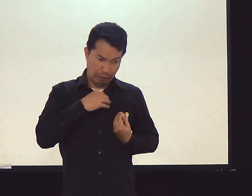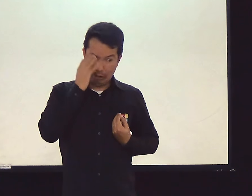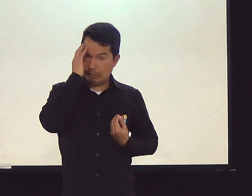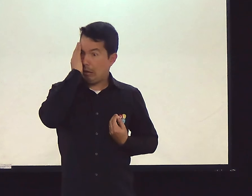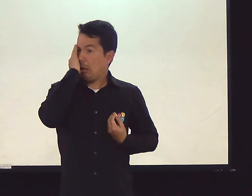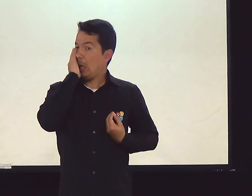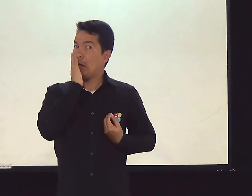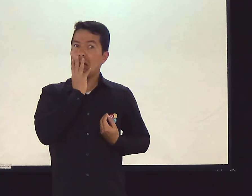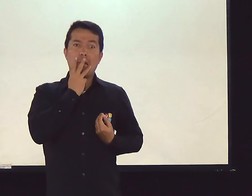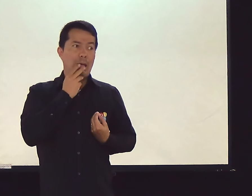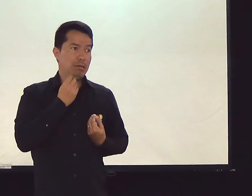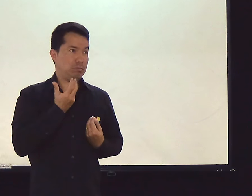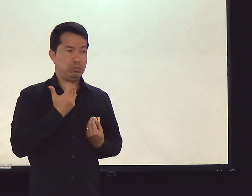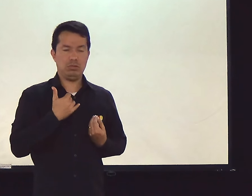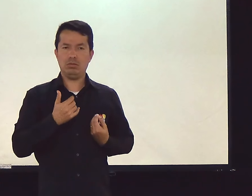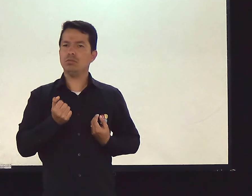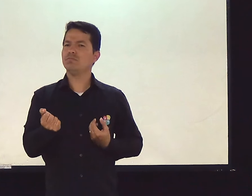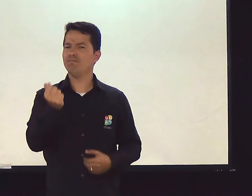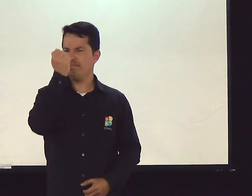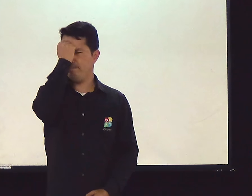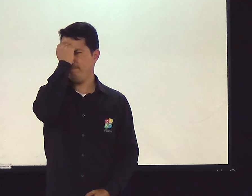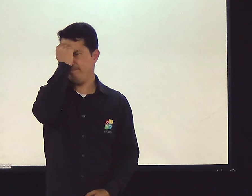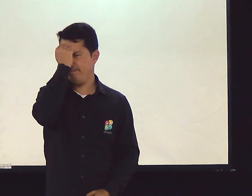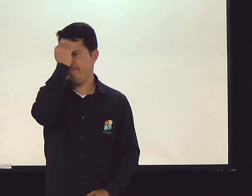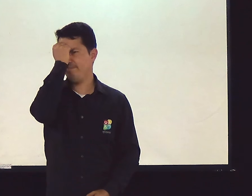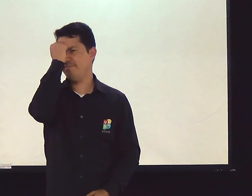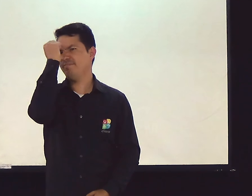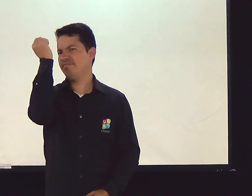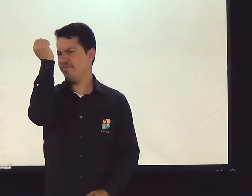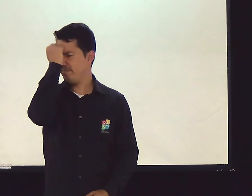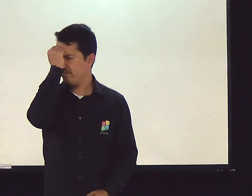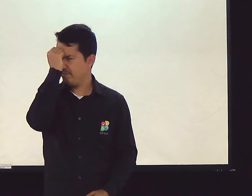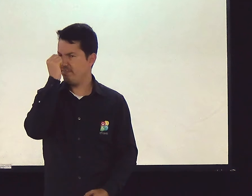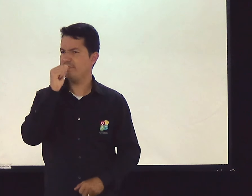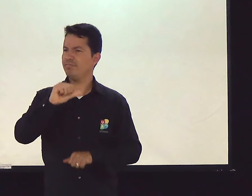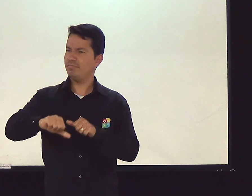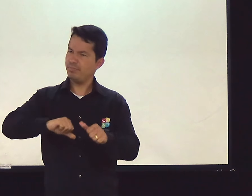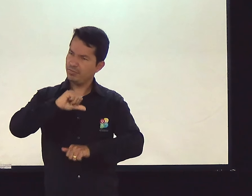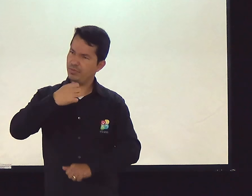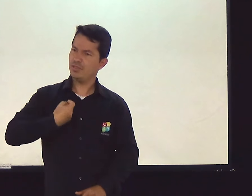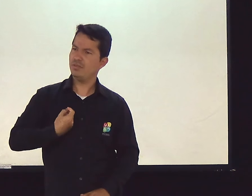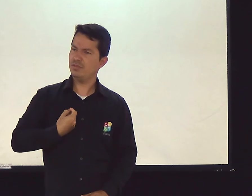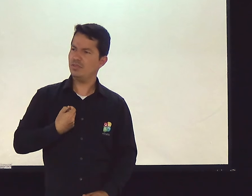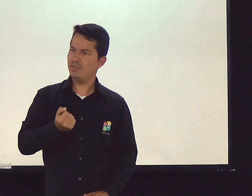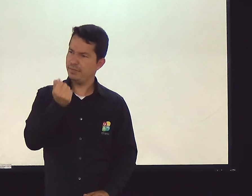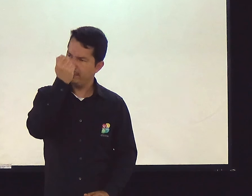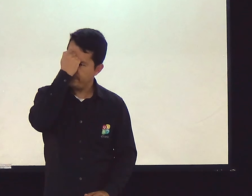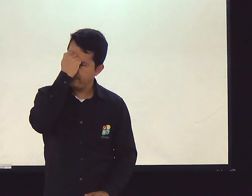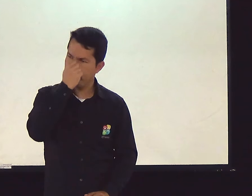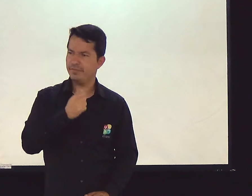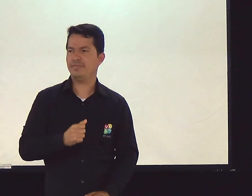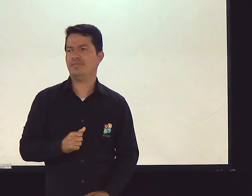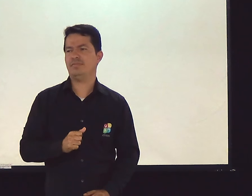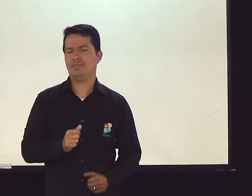acho que está... Ai, o você está falando aí? Eu não estou entendendo agora. Se arrependa. E muda-te vida. Tá?